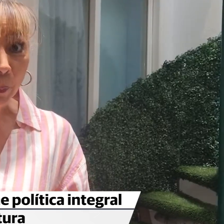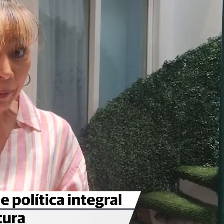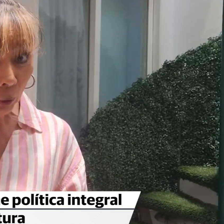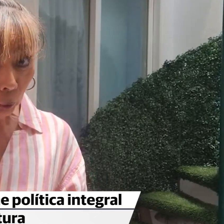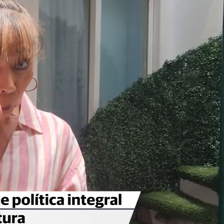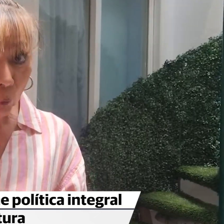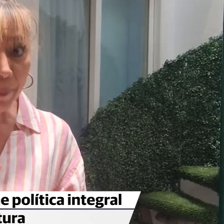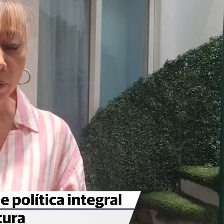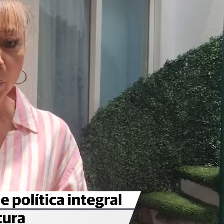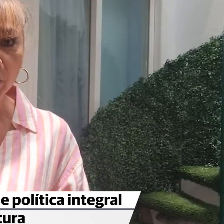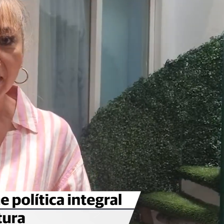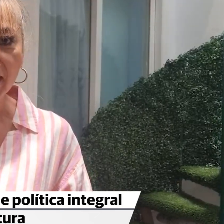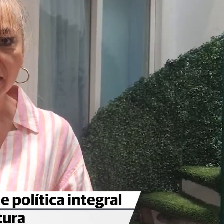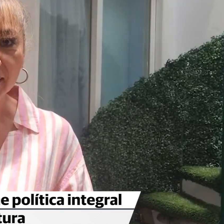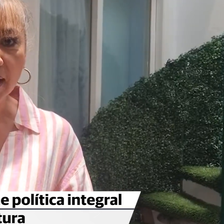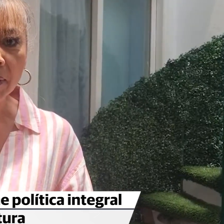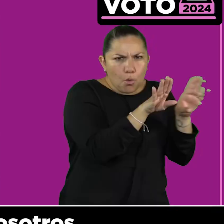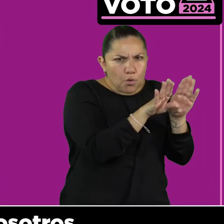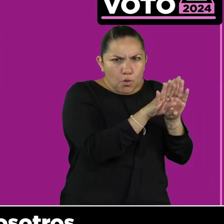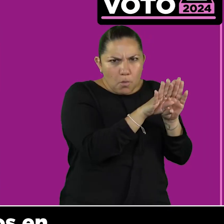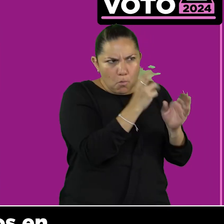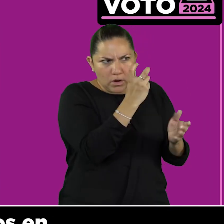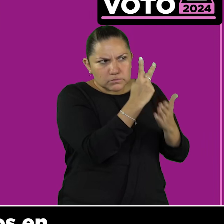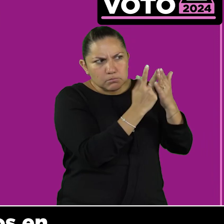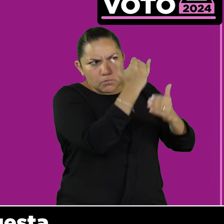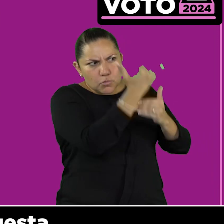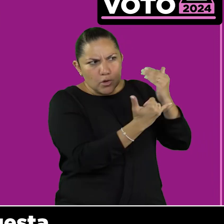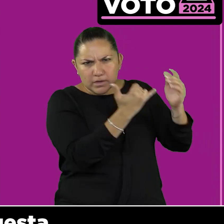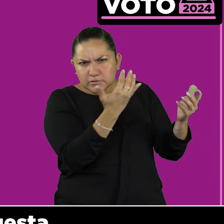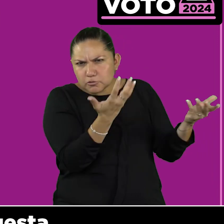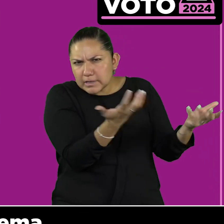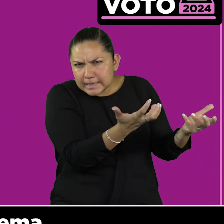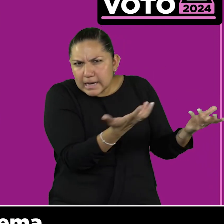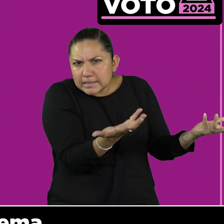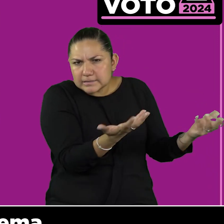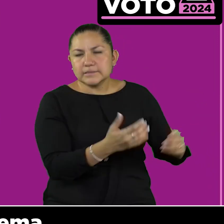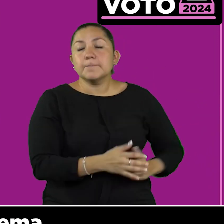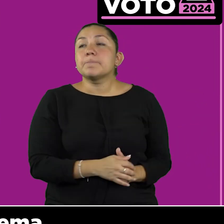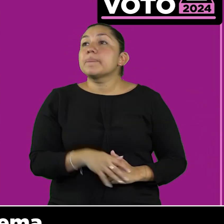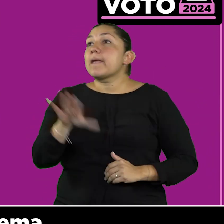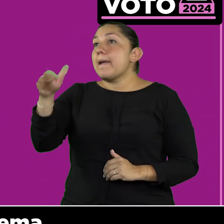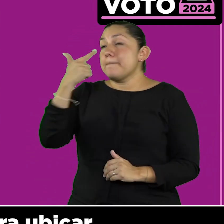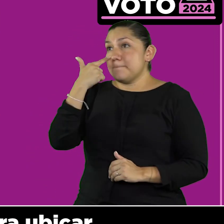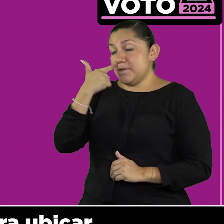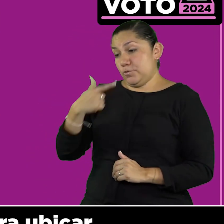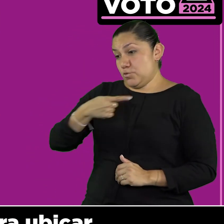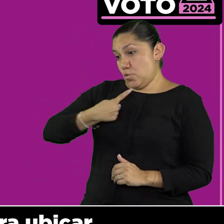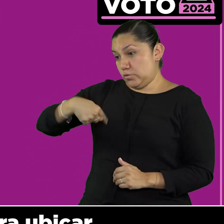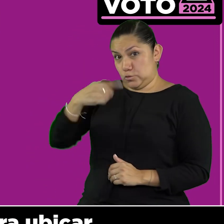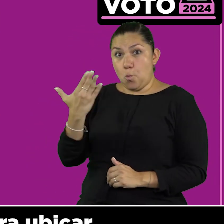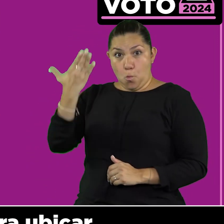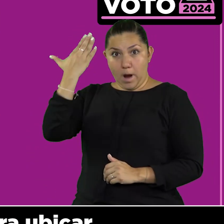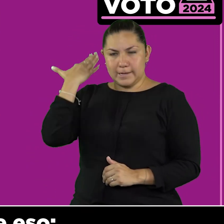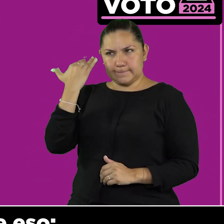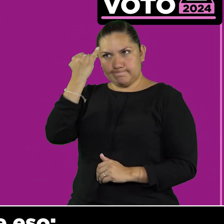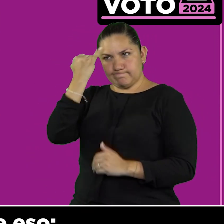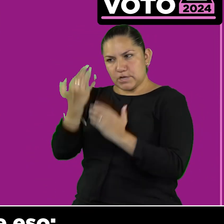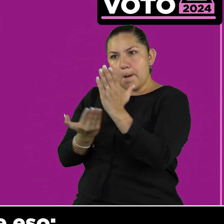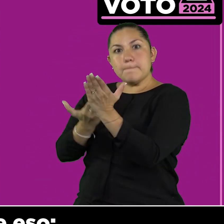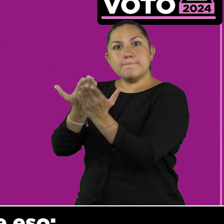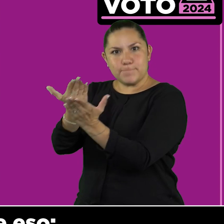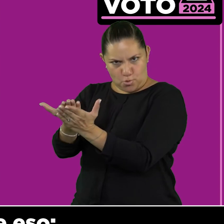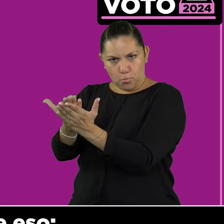involucre a todas las esferas del gobierno. Nosotros trabajamos en una propuesta de un sistema, un sistema para ubicar